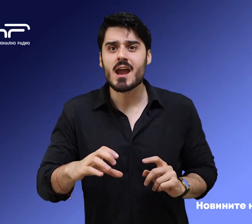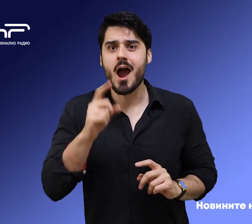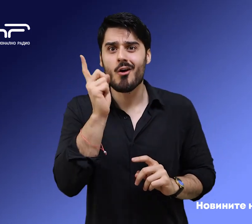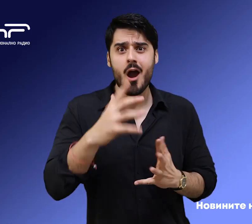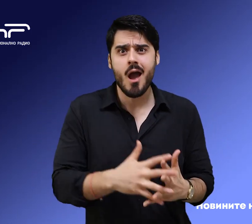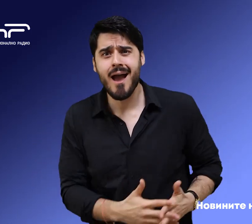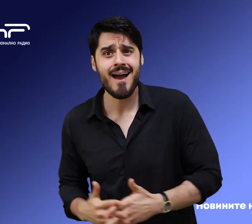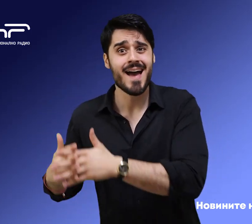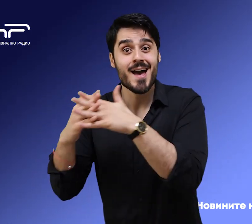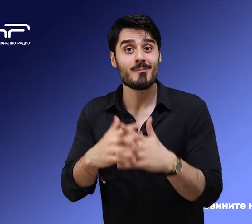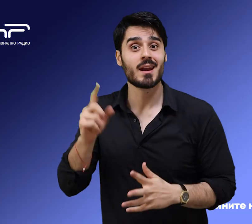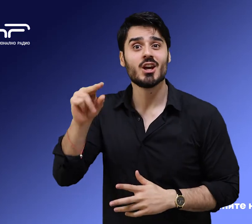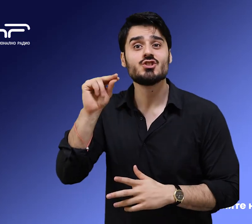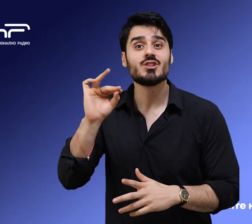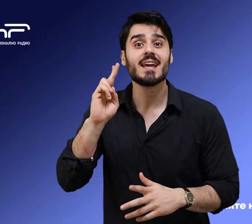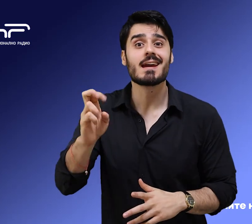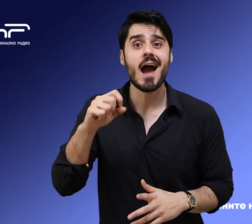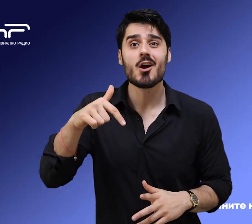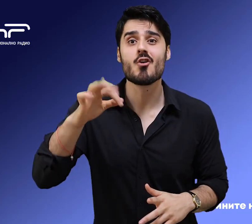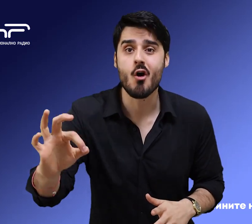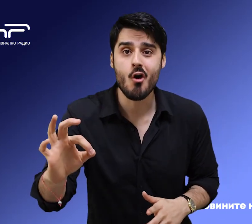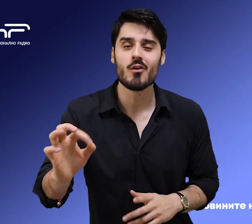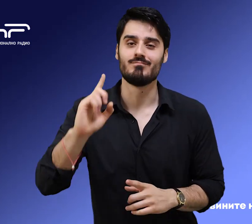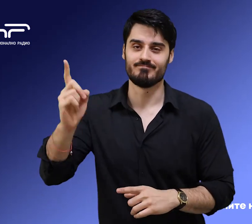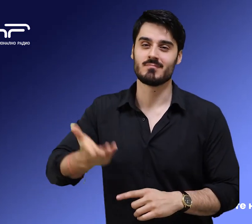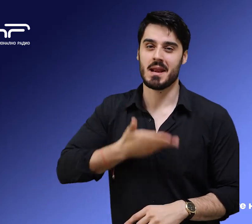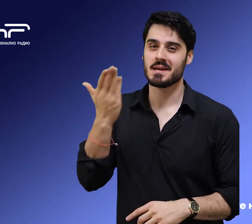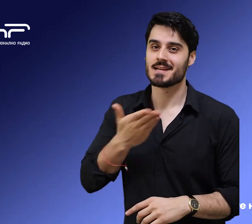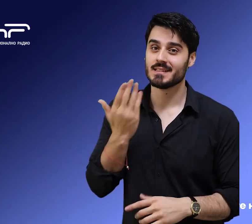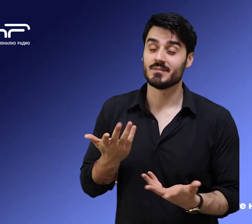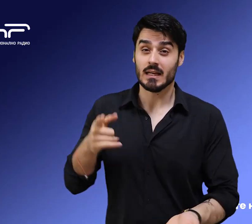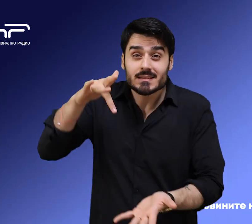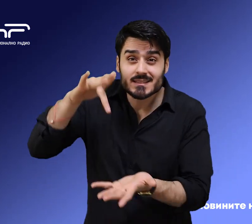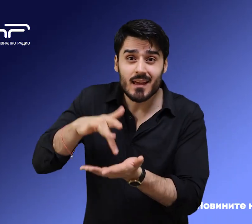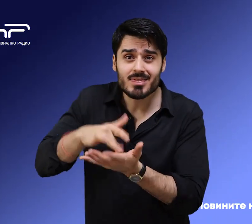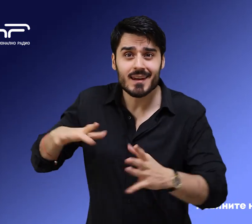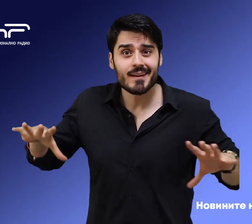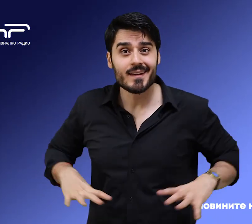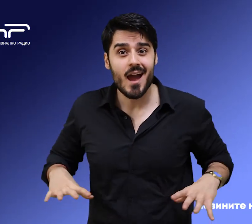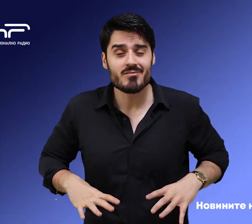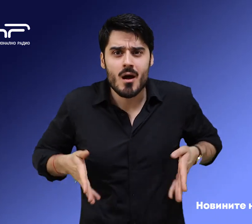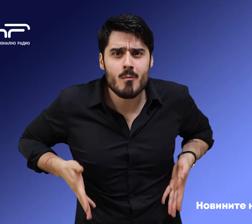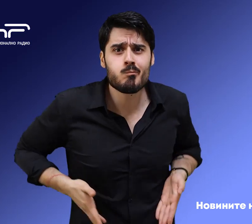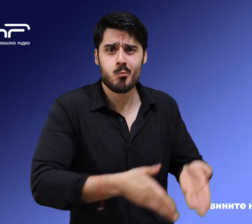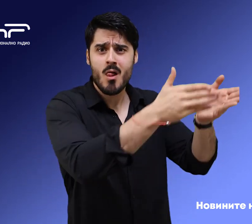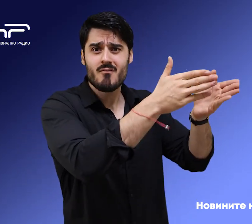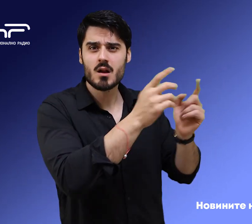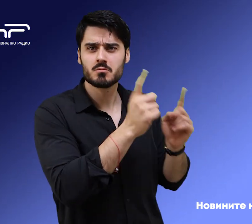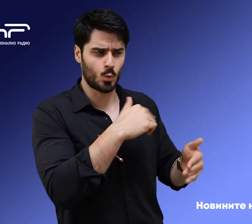българската традиция от Ватокеана, предава кореспондентът ни Елена Цанева. В центъра на града, на булевард Мичиган, в близост до